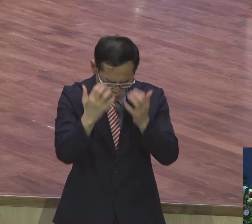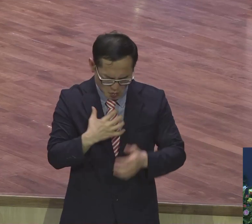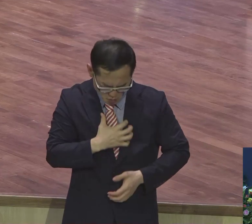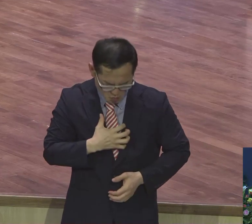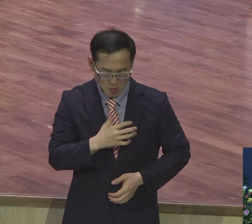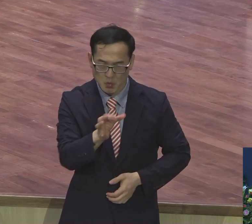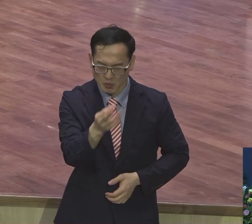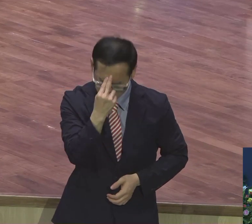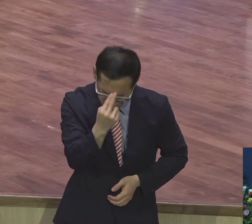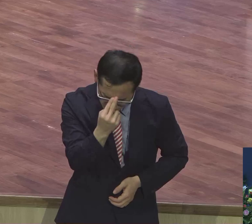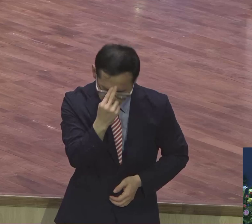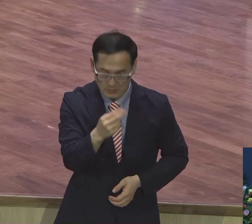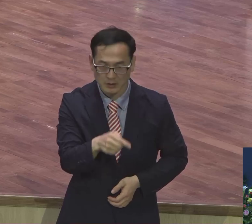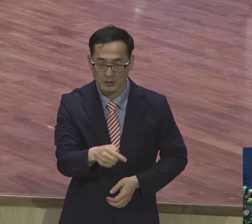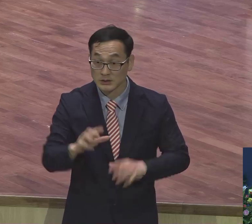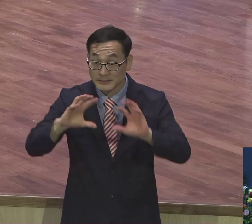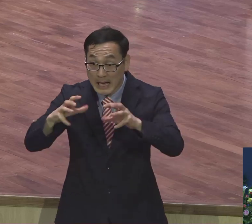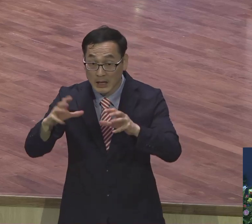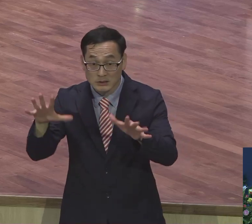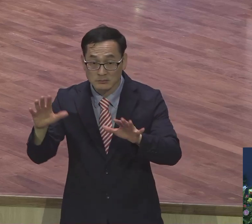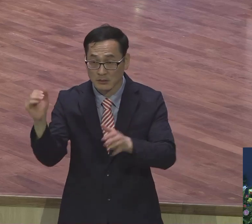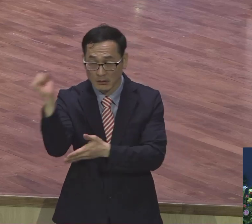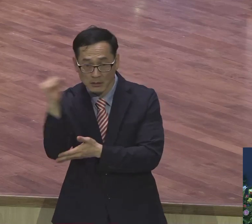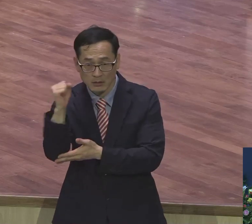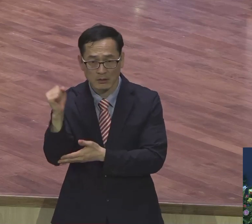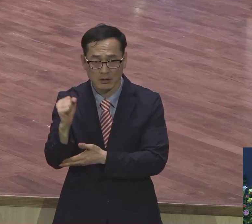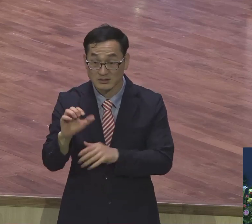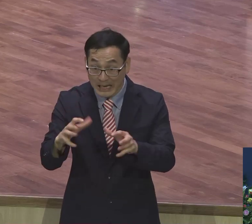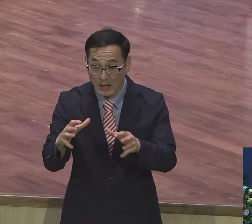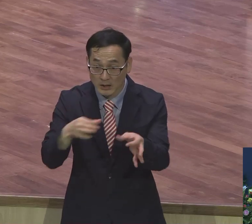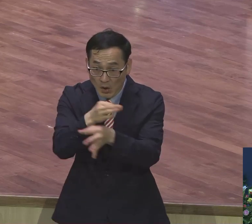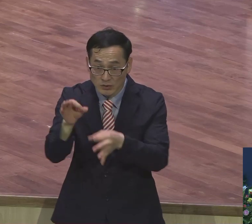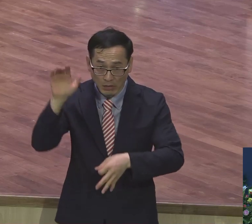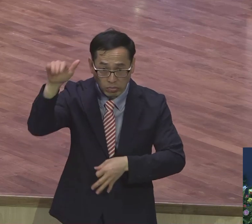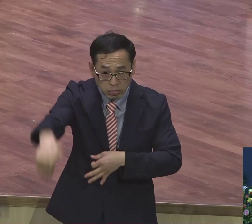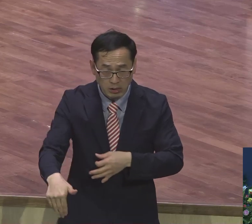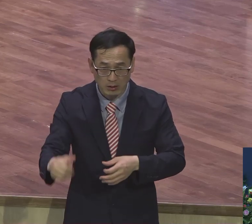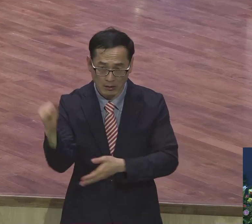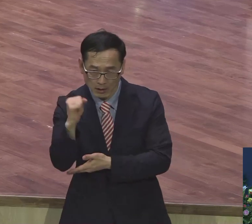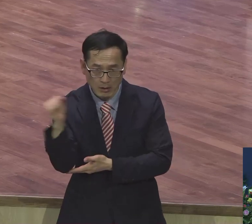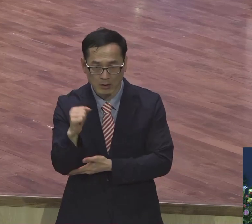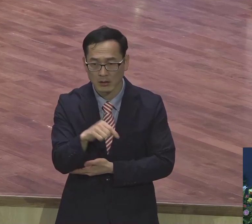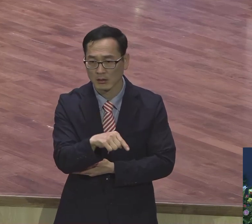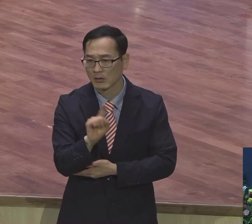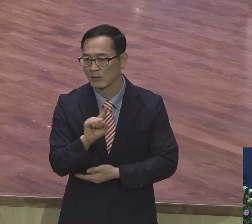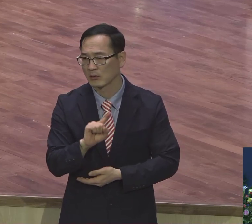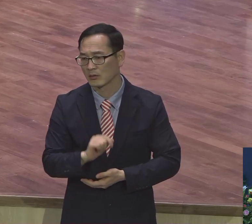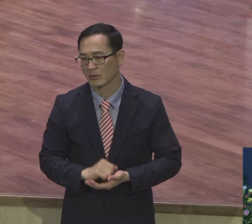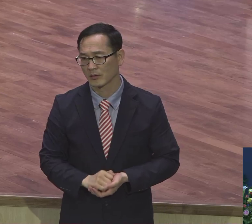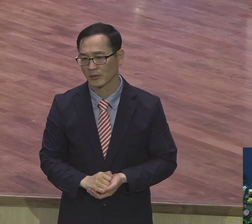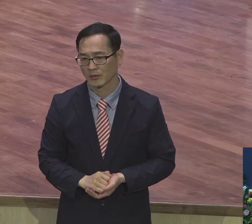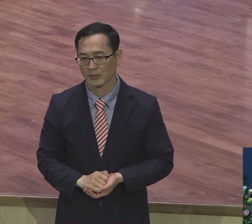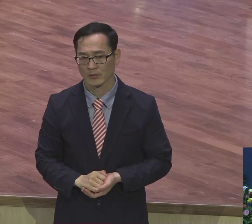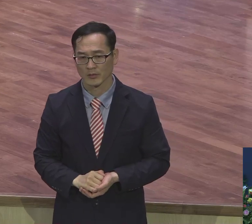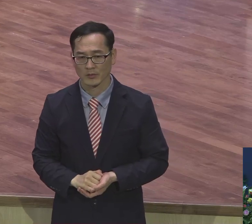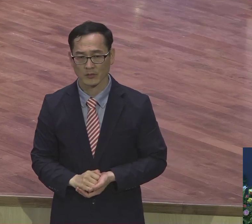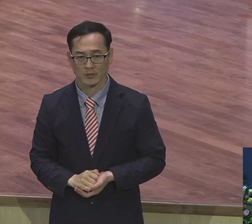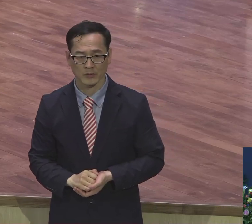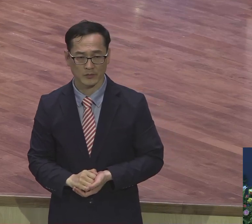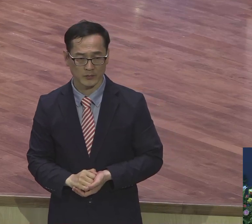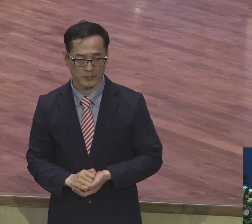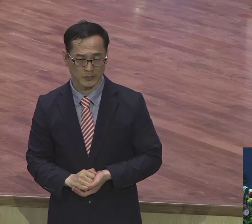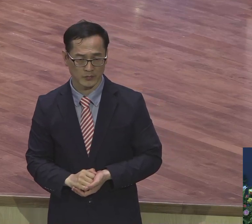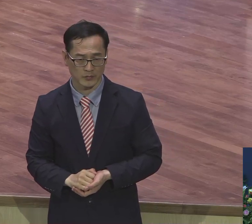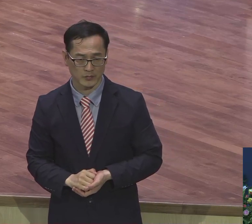고통당하며 지금 나라가 정세가 꼴이 말이 아니잖아요. 이게 어떻게 대능파지 이게